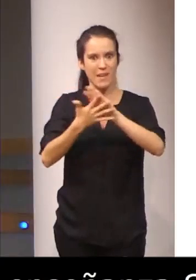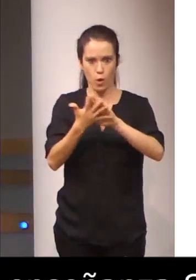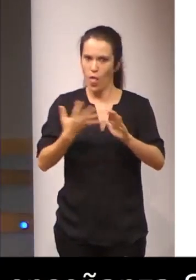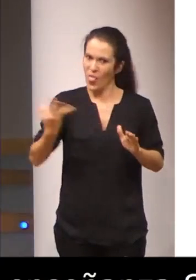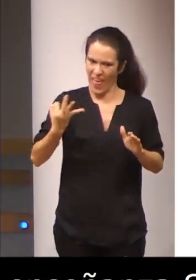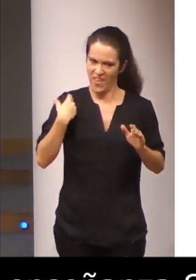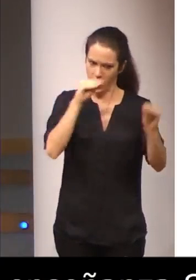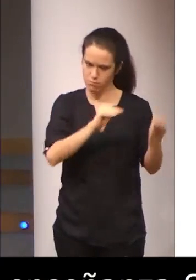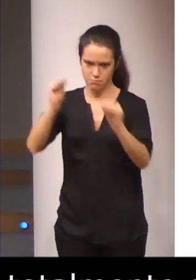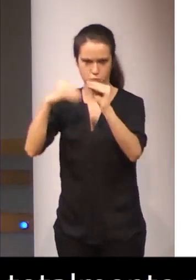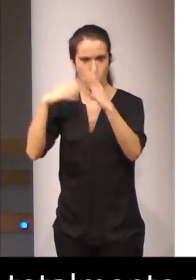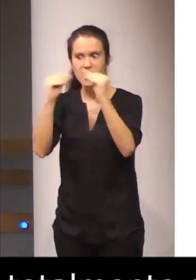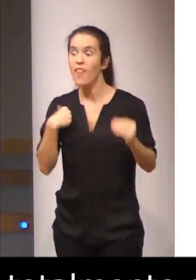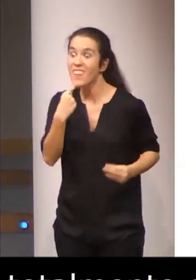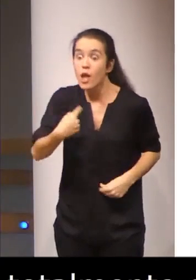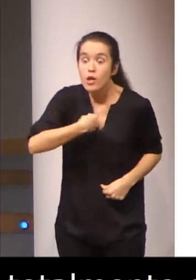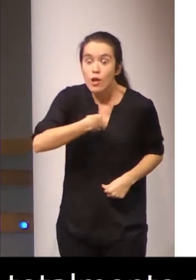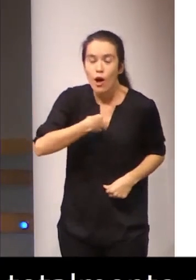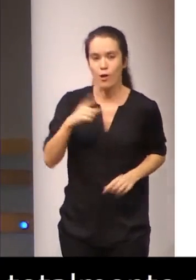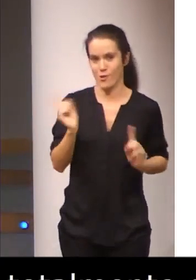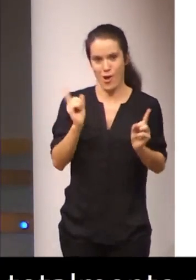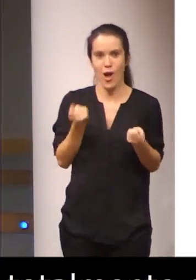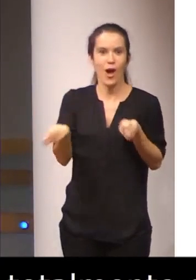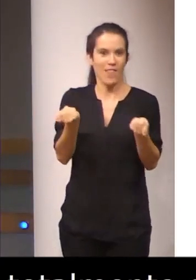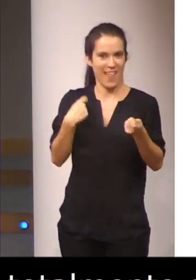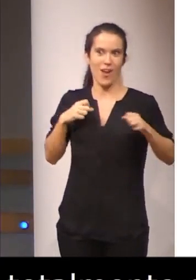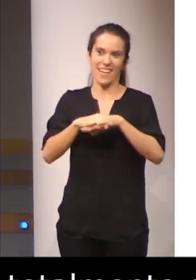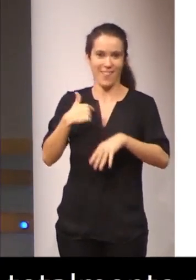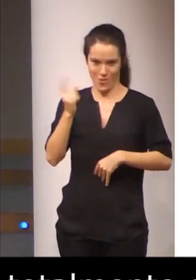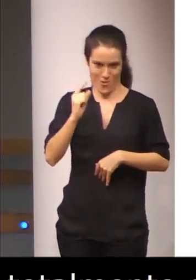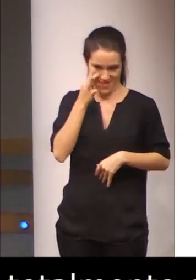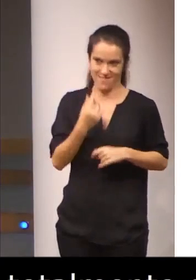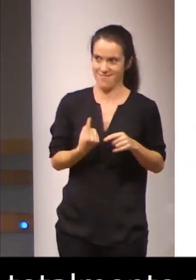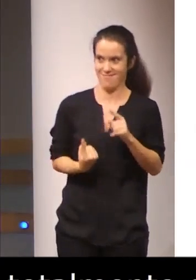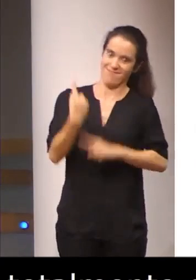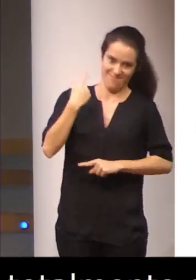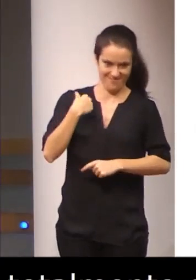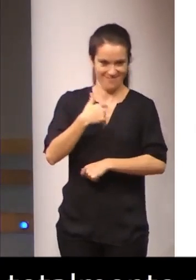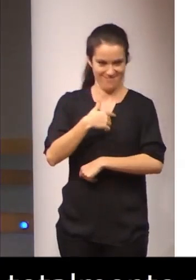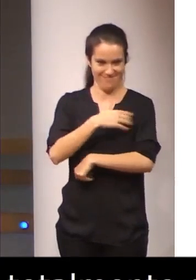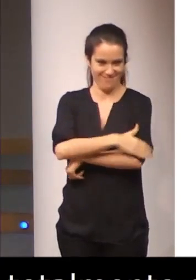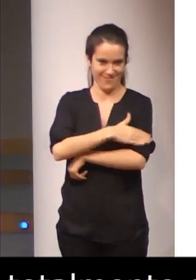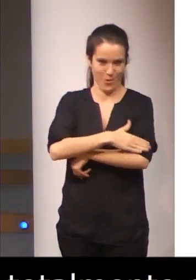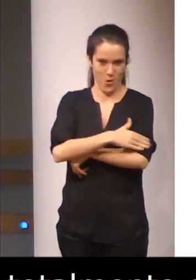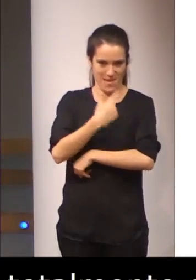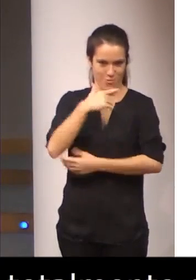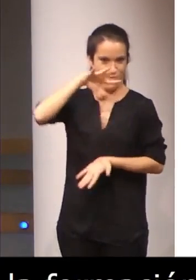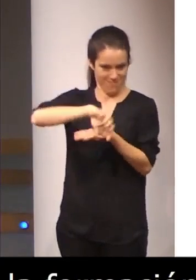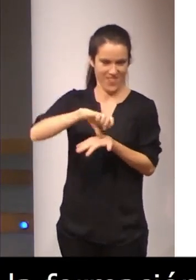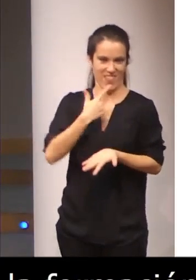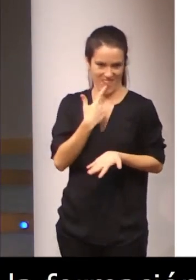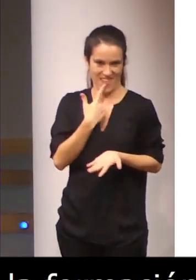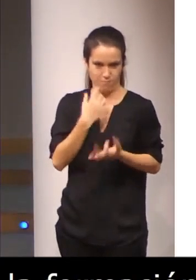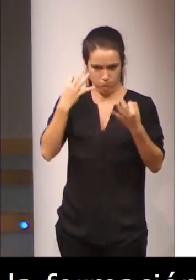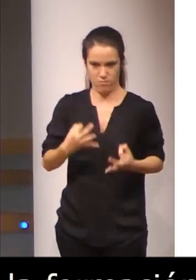universitaria, y no lo digo yo, no lo dice el coordinador de la red, lo dice la propia Administración, en este caso, central, que debiera